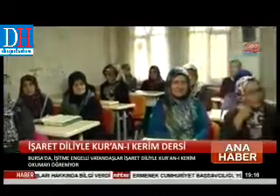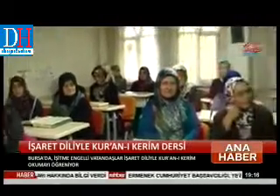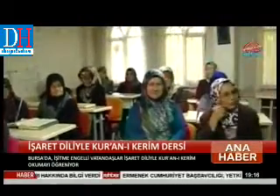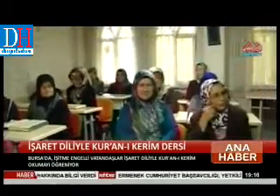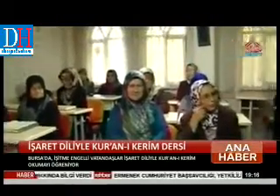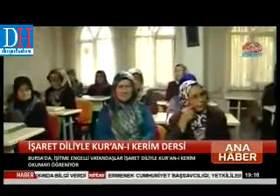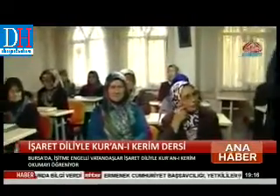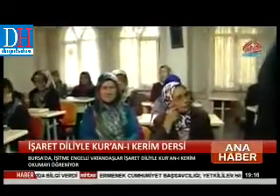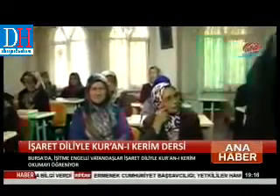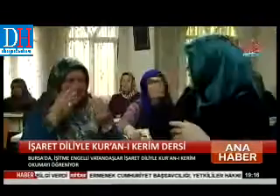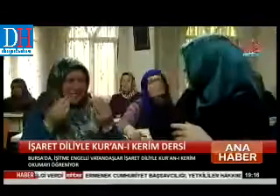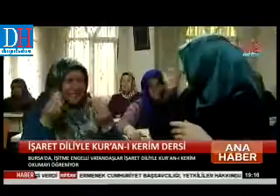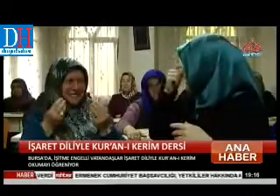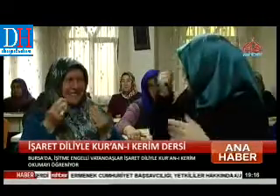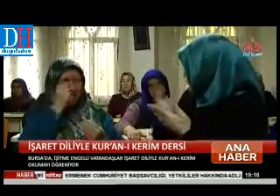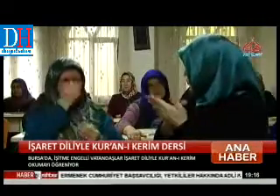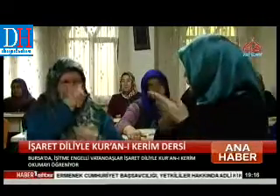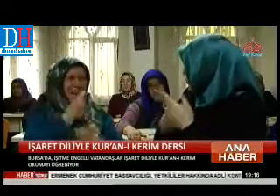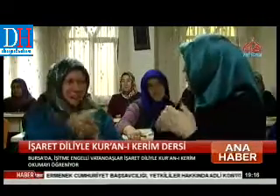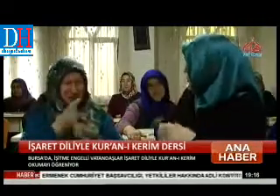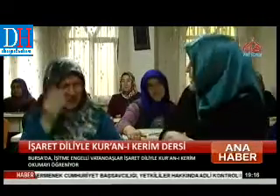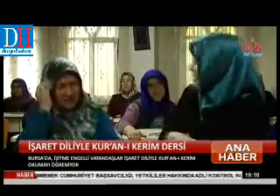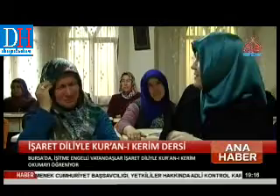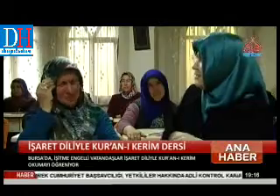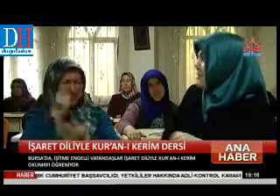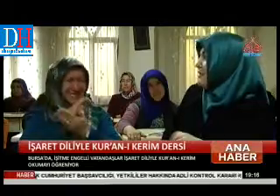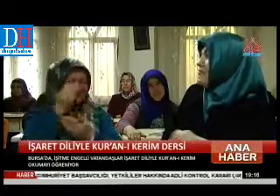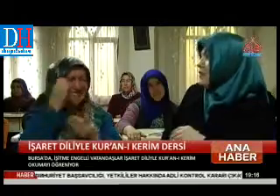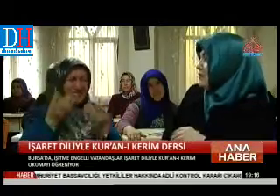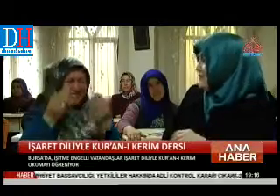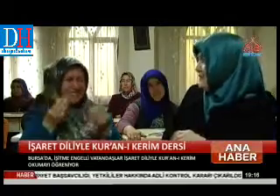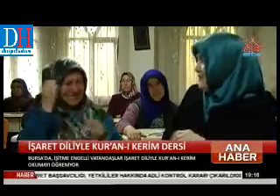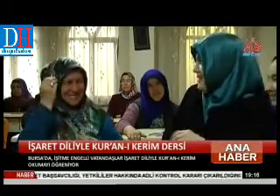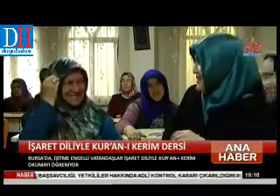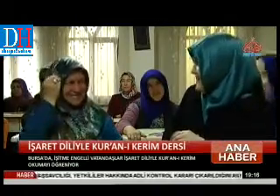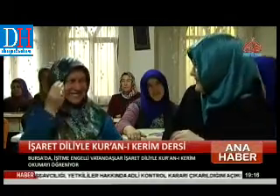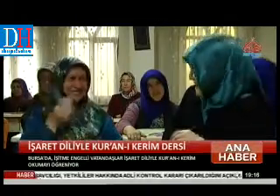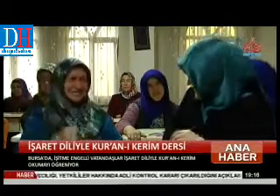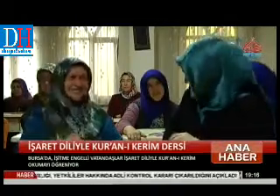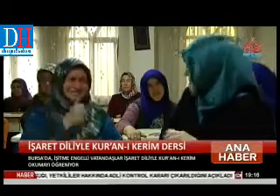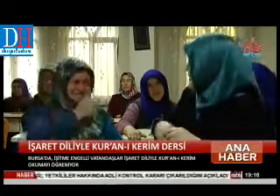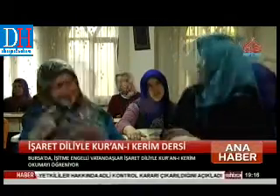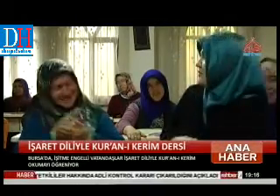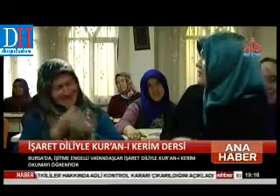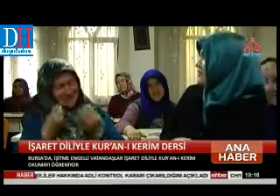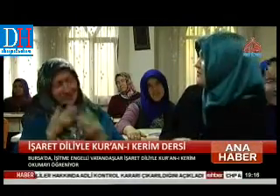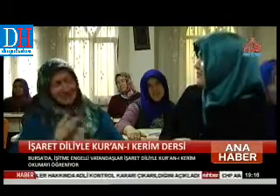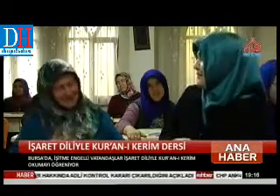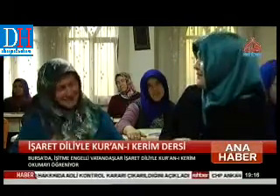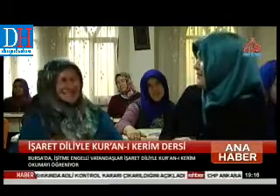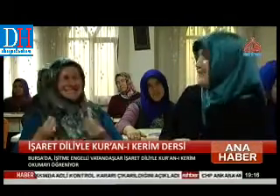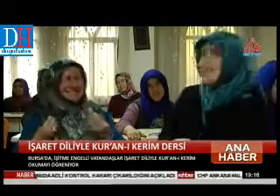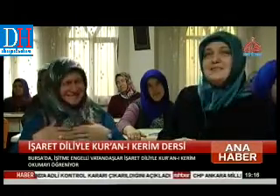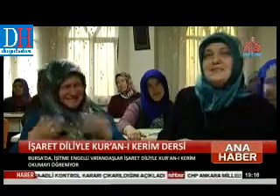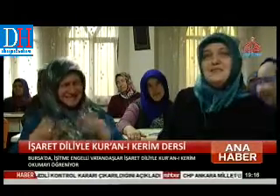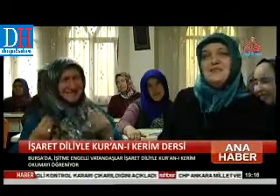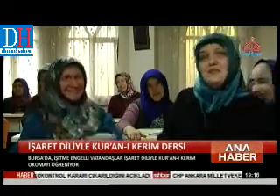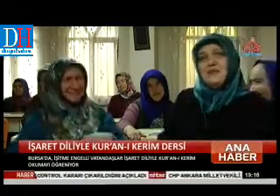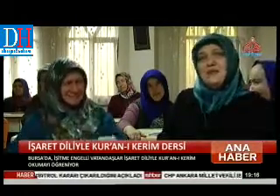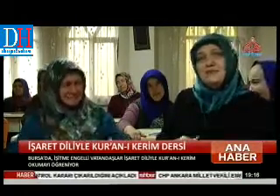okuyamadıklarını dile getiriyor. Kur'an-ı Kerim kolay, evet Kur'an-ı Kerim çok kolay diyor. Kur'an okumayı çok seviyor, evet çok seviyor ve Kur'an-ı Kerim